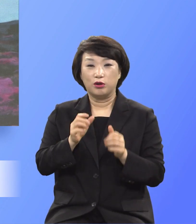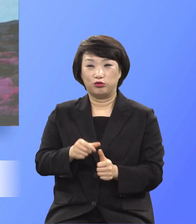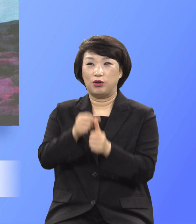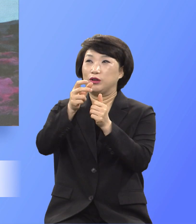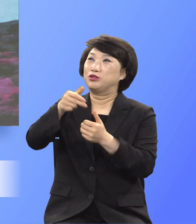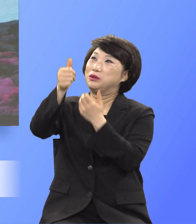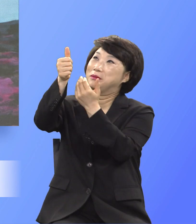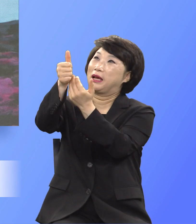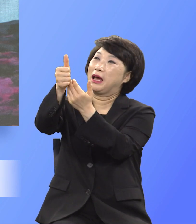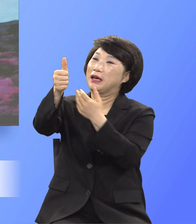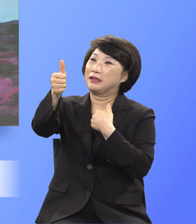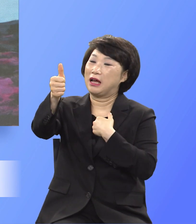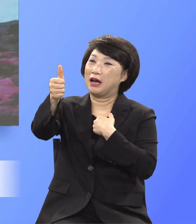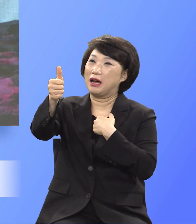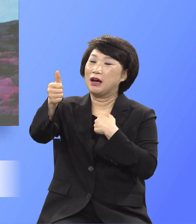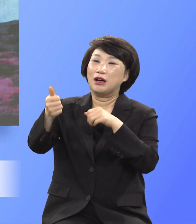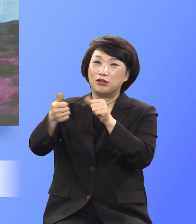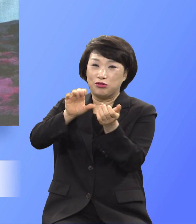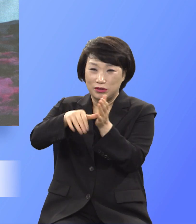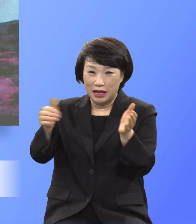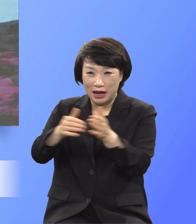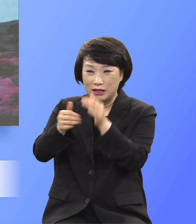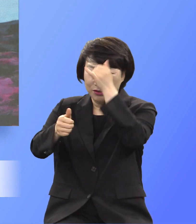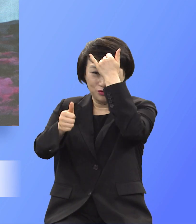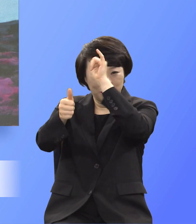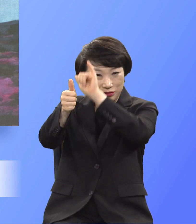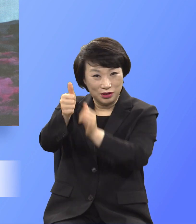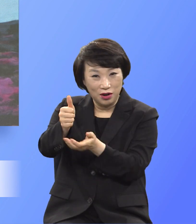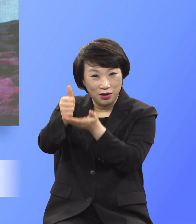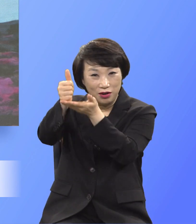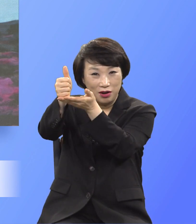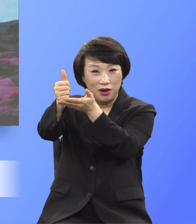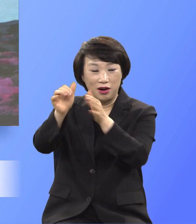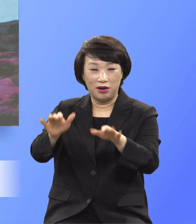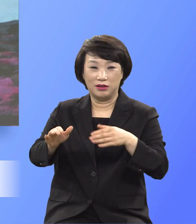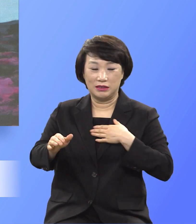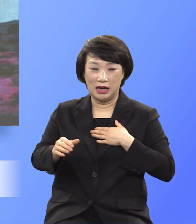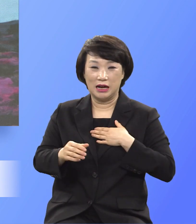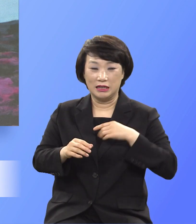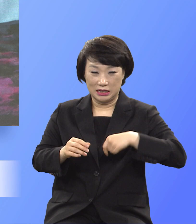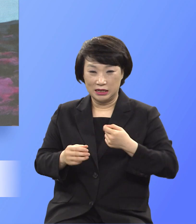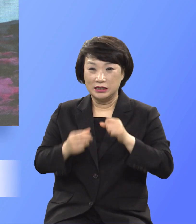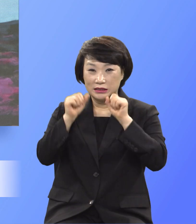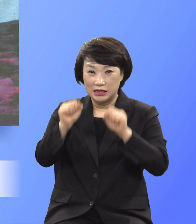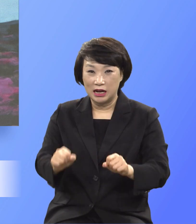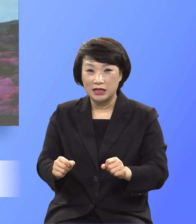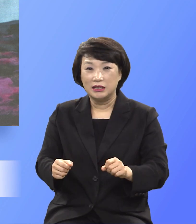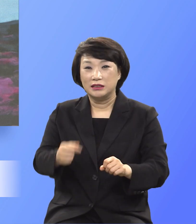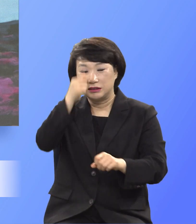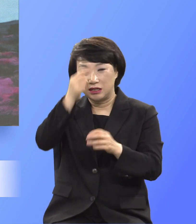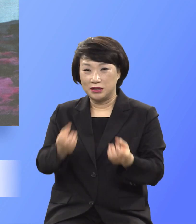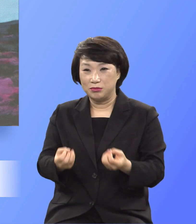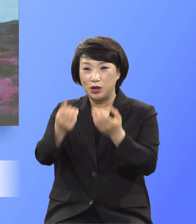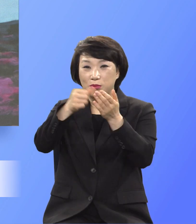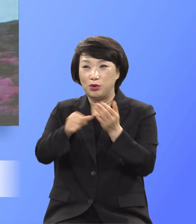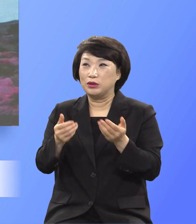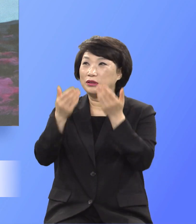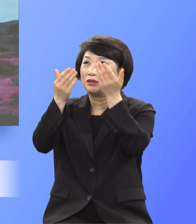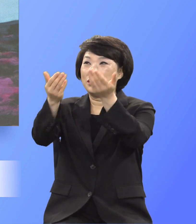주님께 죽도록 충성하므로 자기를 산 제물로 드리며 예배하는